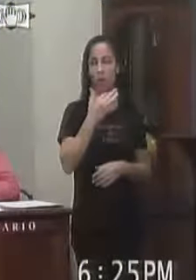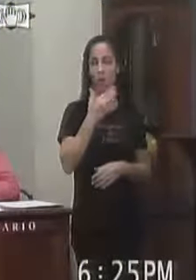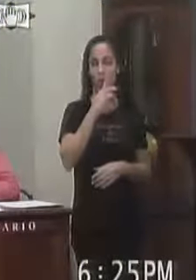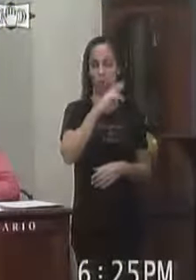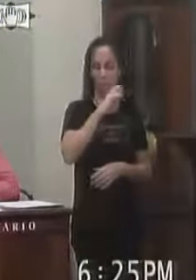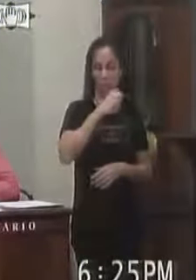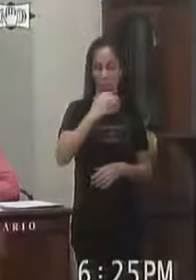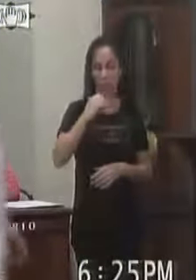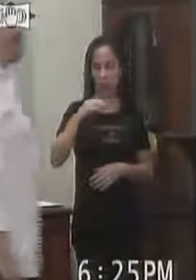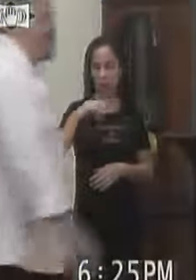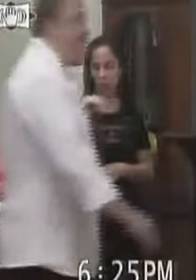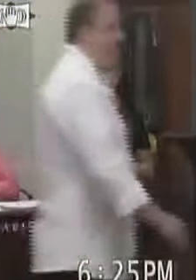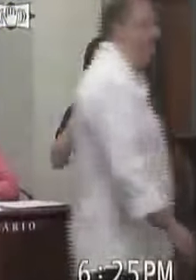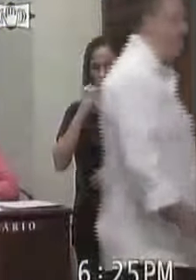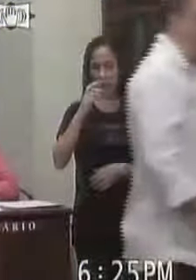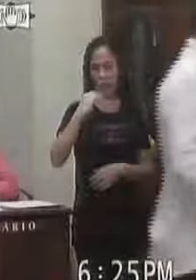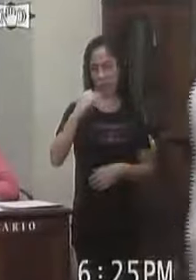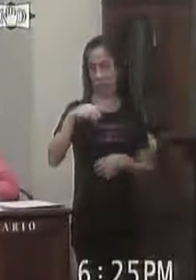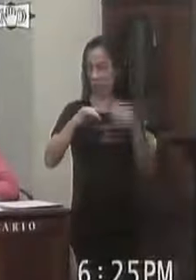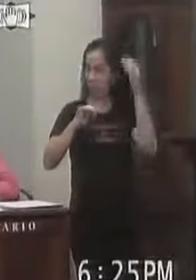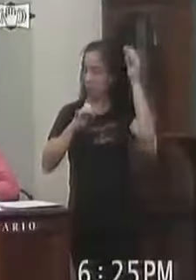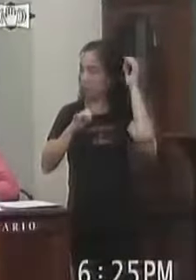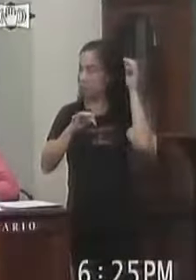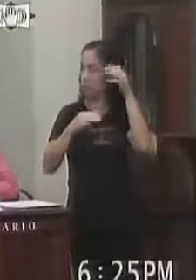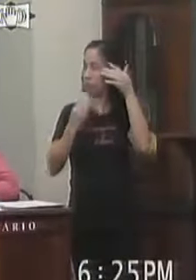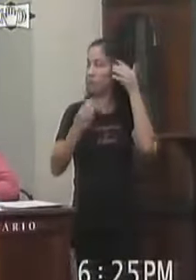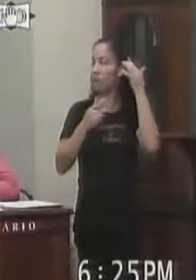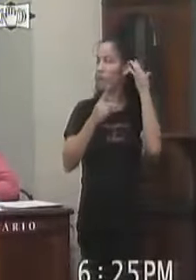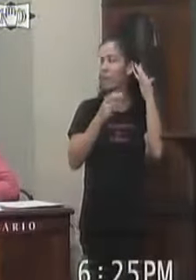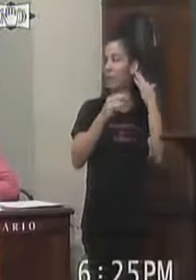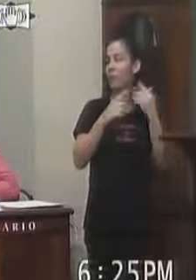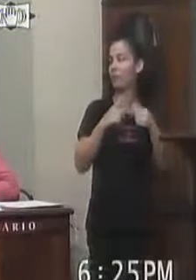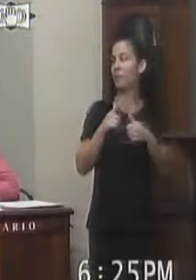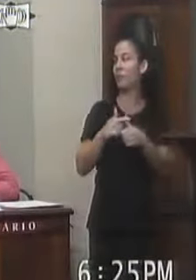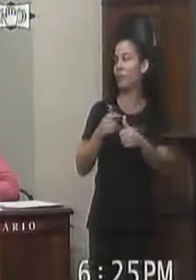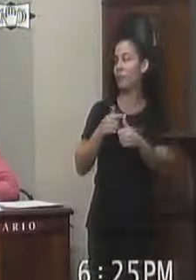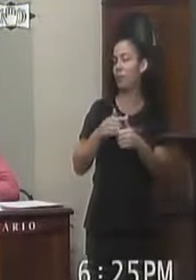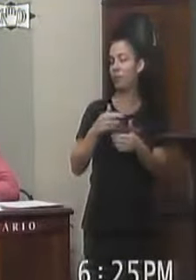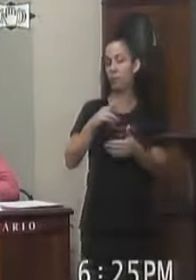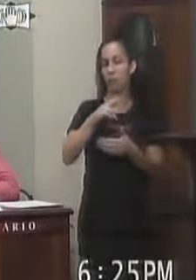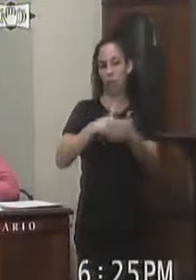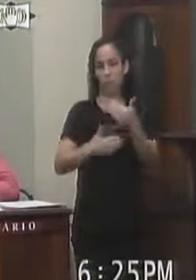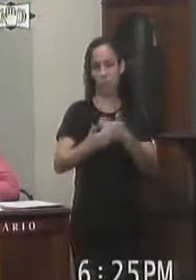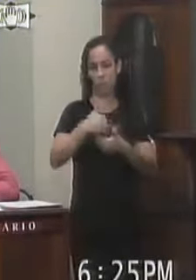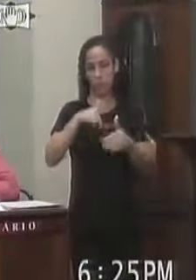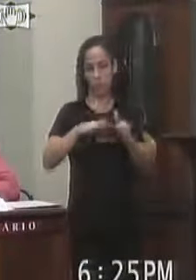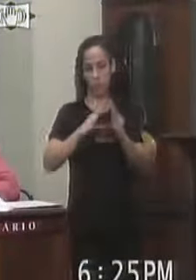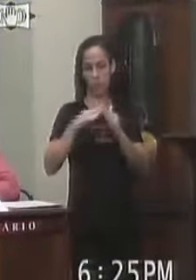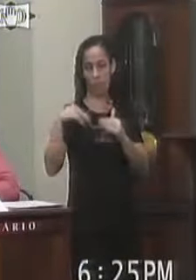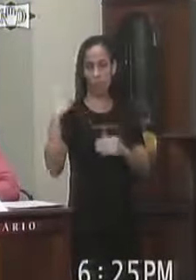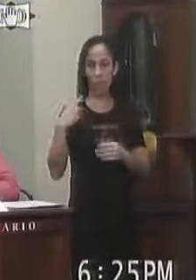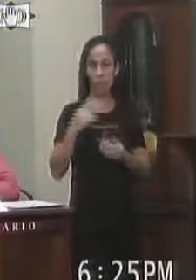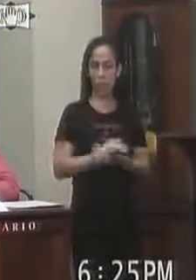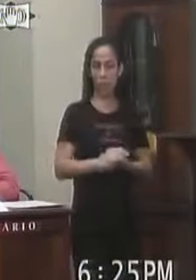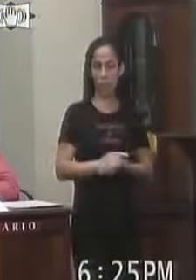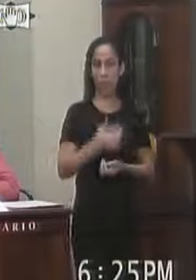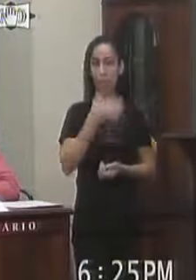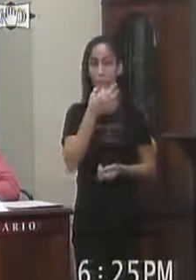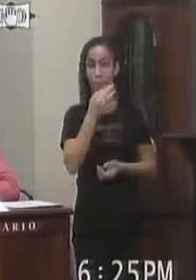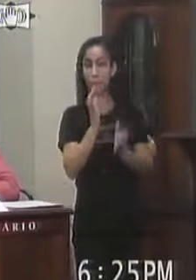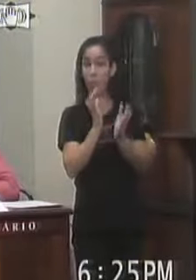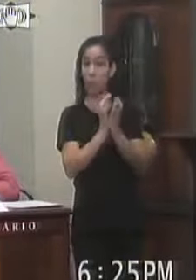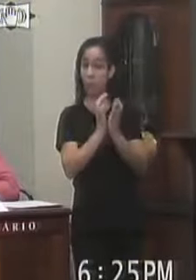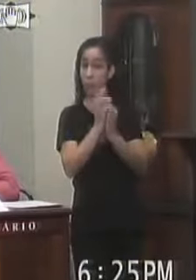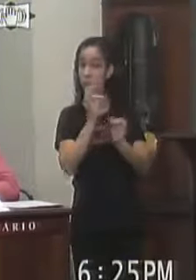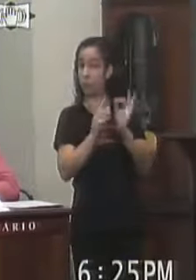constitucionalidade Na forma do artigo 64 Siso 1 Artigo 65 Parágrafo primeiro Do regimento interno Dessa casa Voto Pelo exposto A comissão Justiça da ação Na